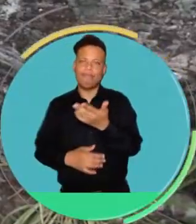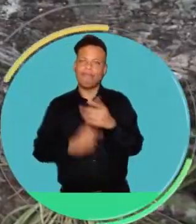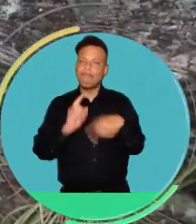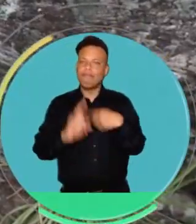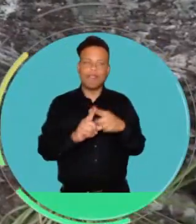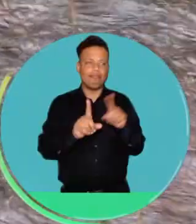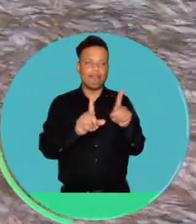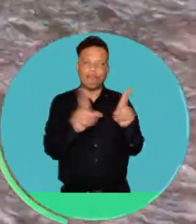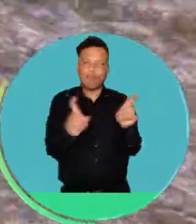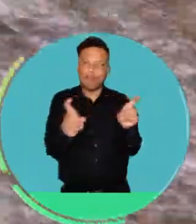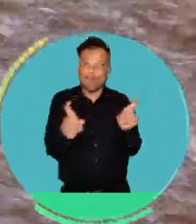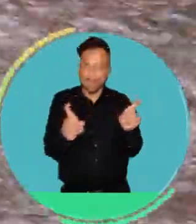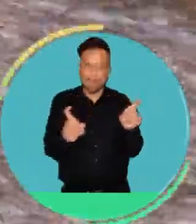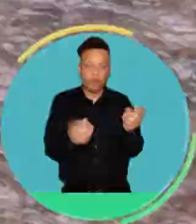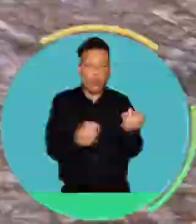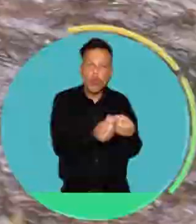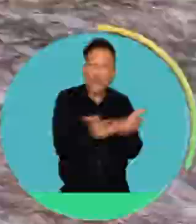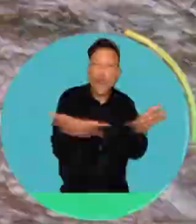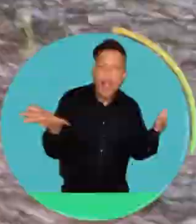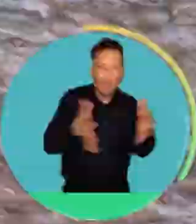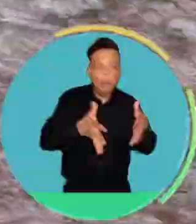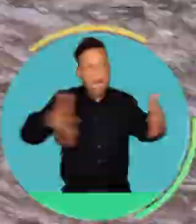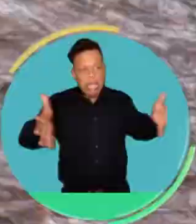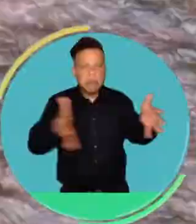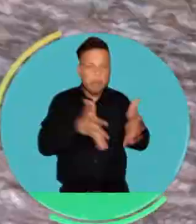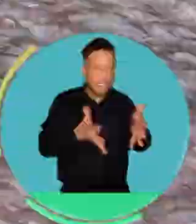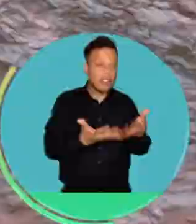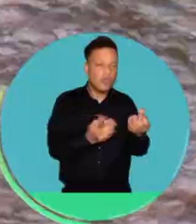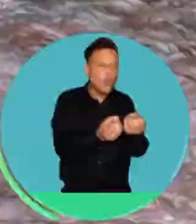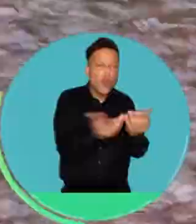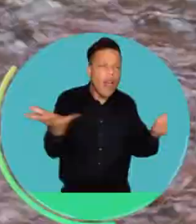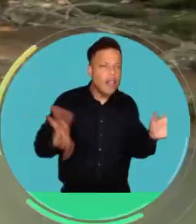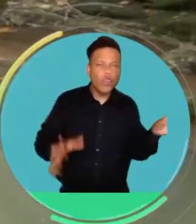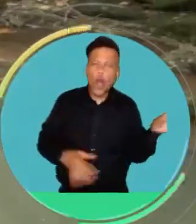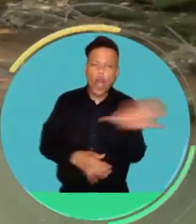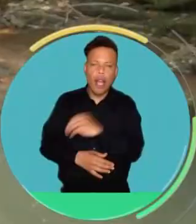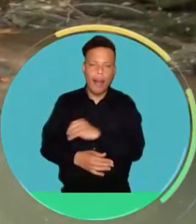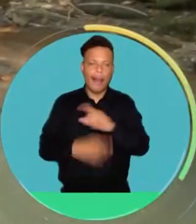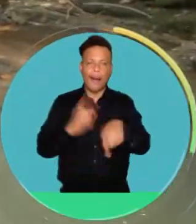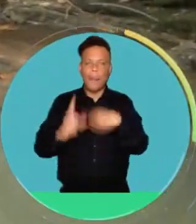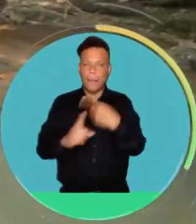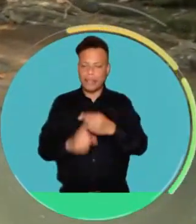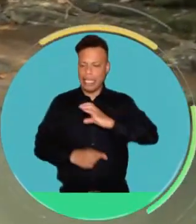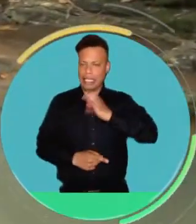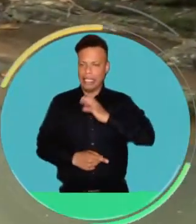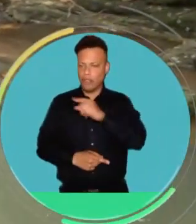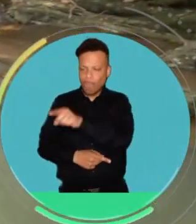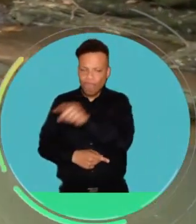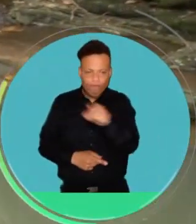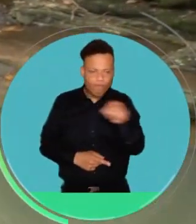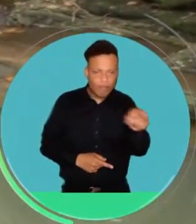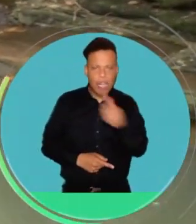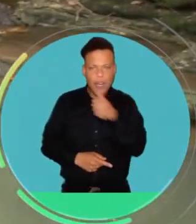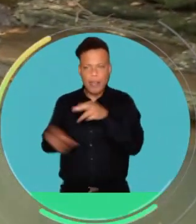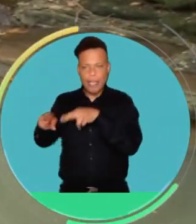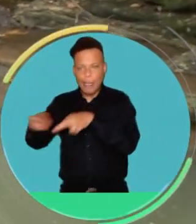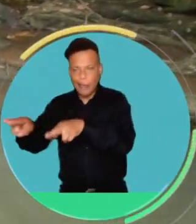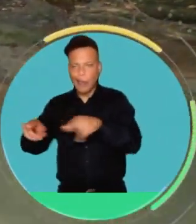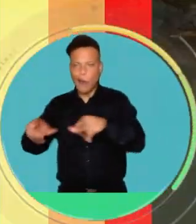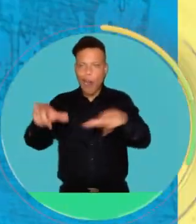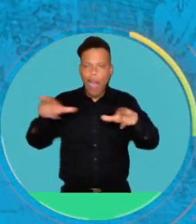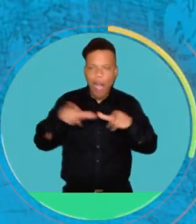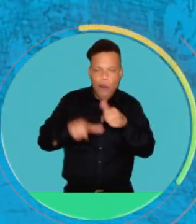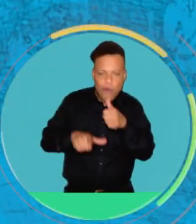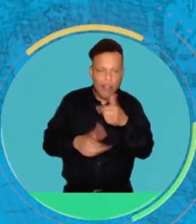realmente estudiar sus recursos hídricos, cuando me refiero a estudiar esa calidad de agua, la manera de ver las cosas.